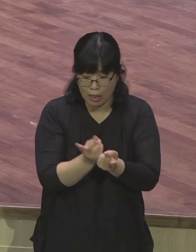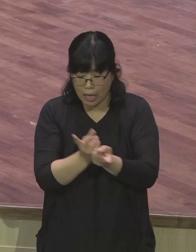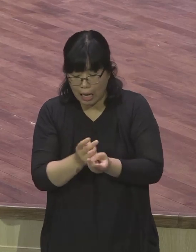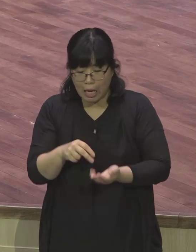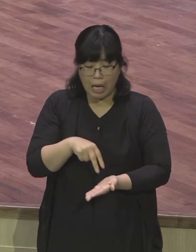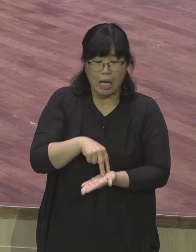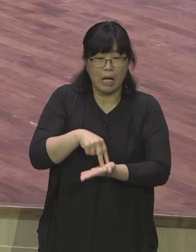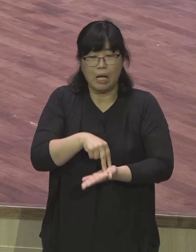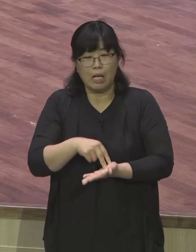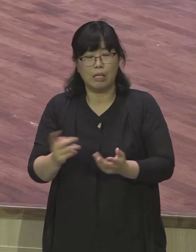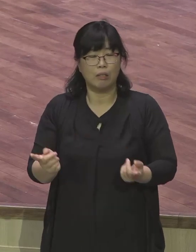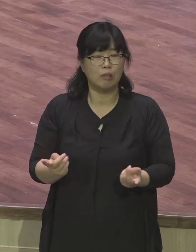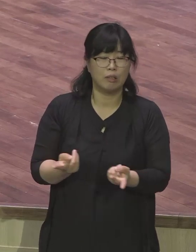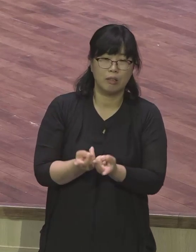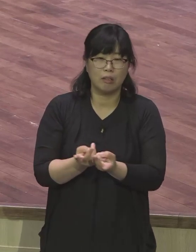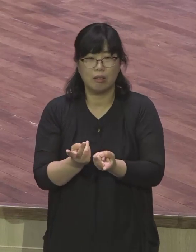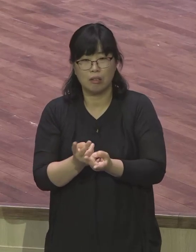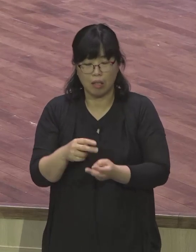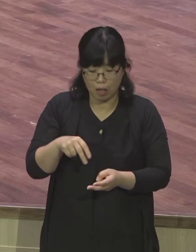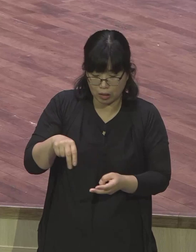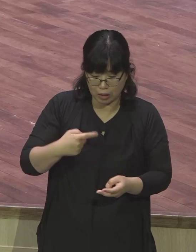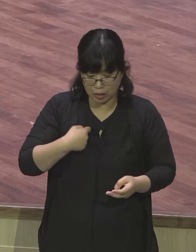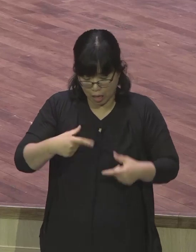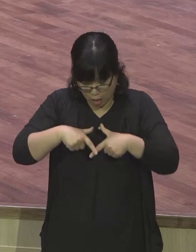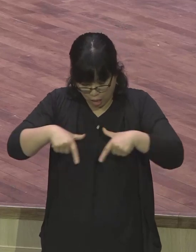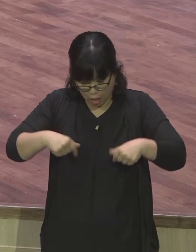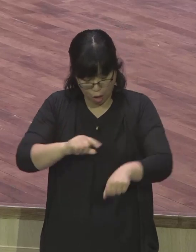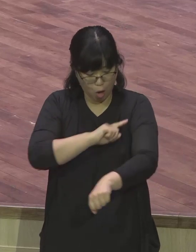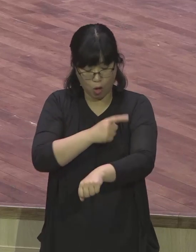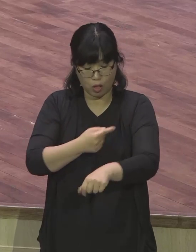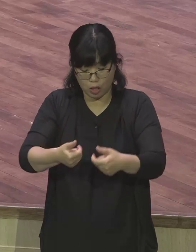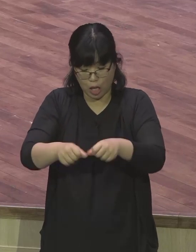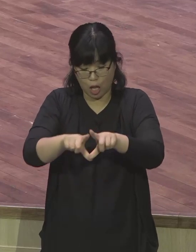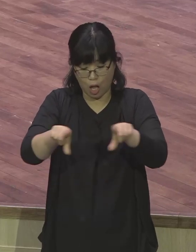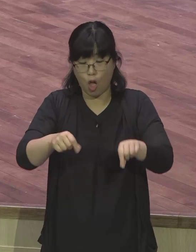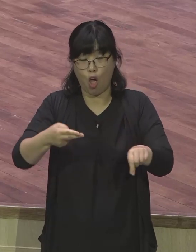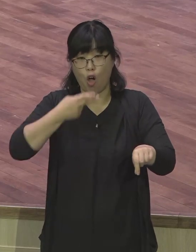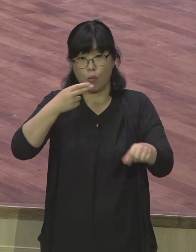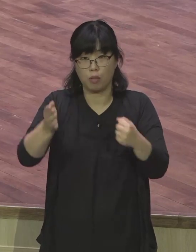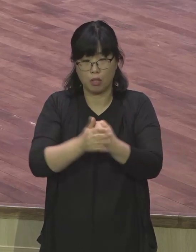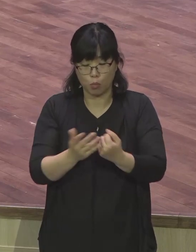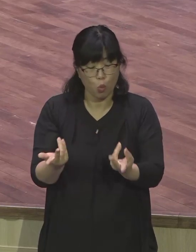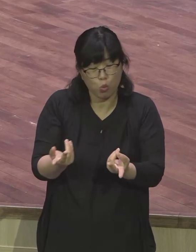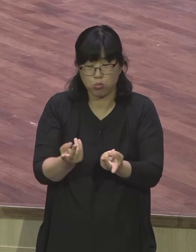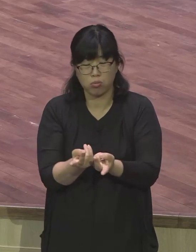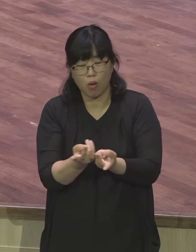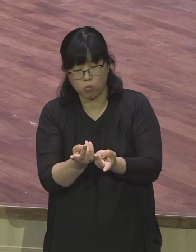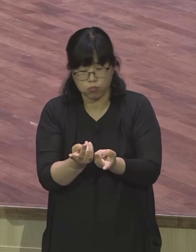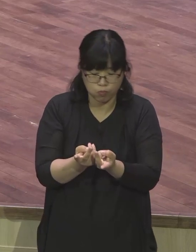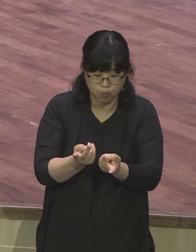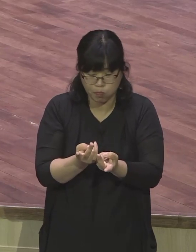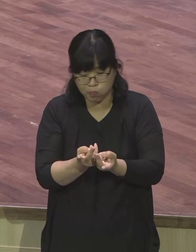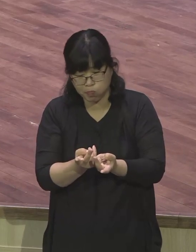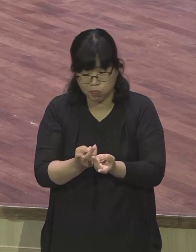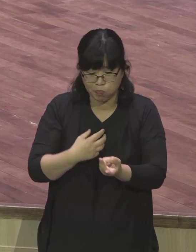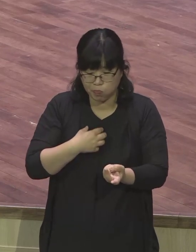들어갈 수가 없기 때문에 찜질방으로 가서 잠을 자게 되었습니다 그 다음날 아침에 메시지 1강이 있었던